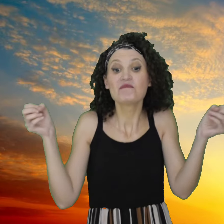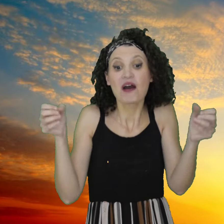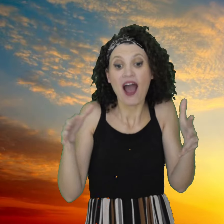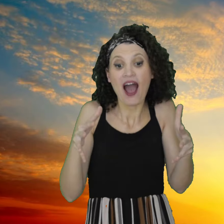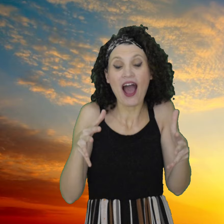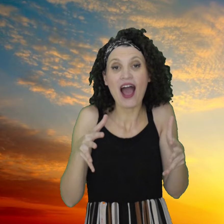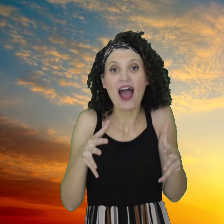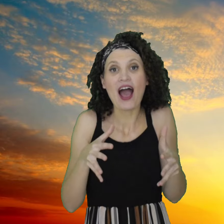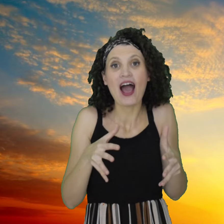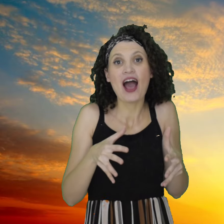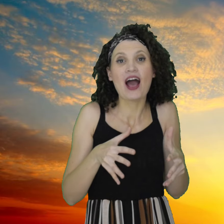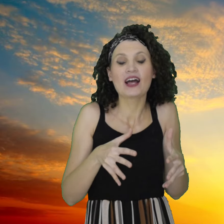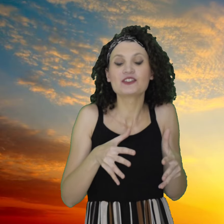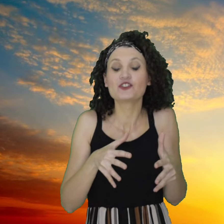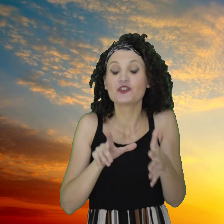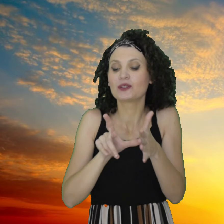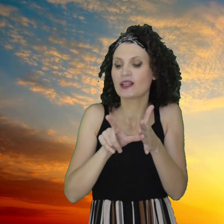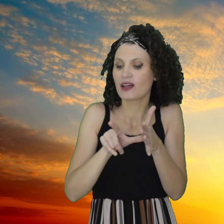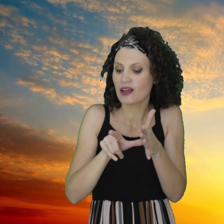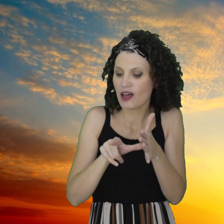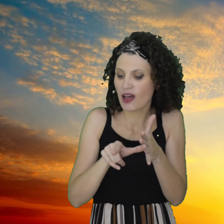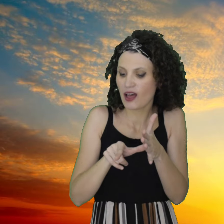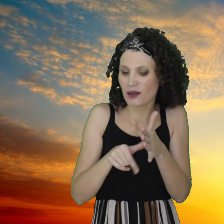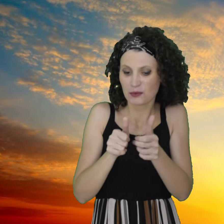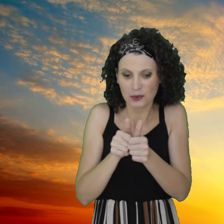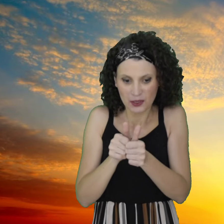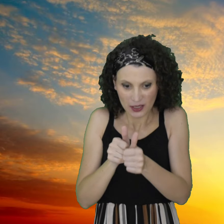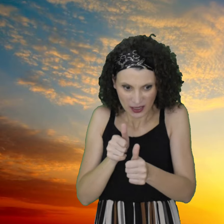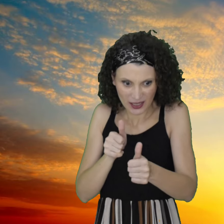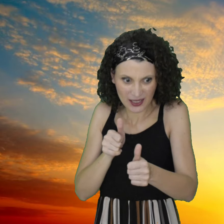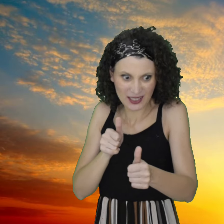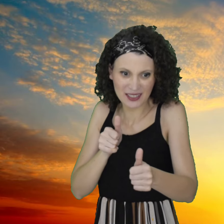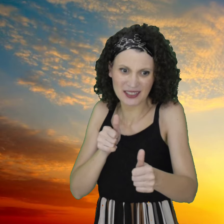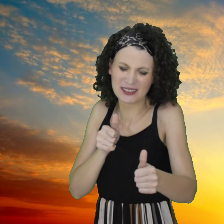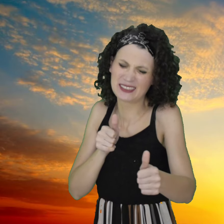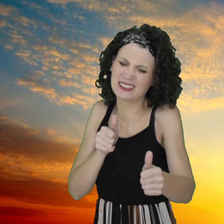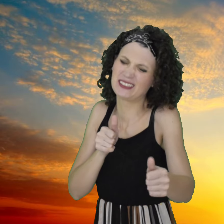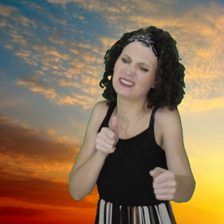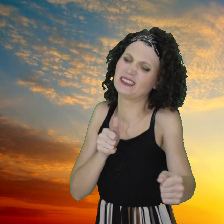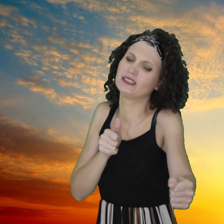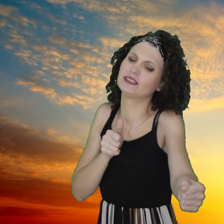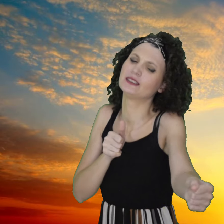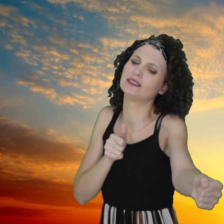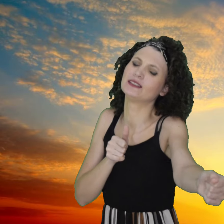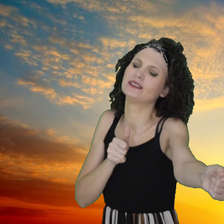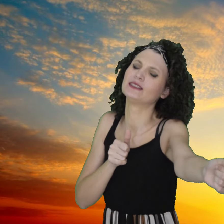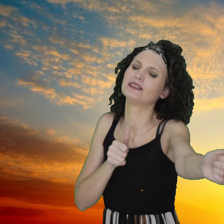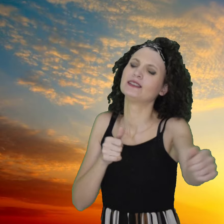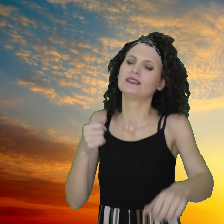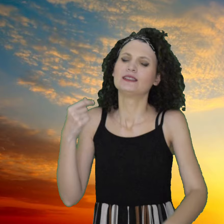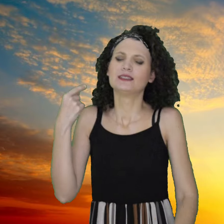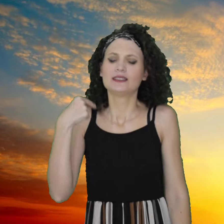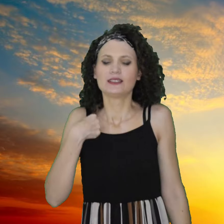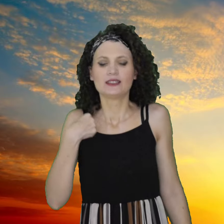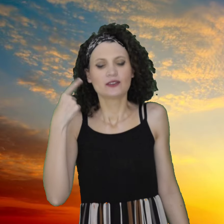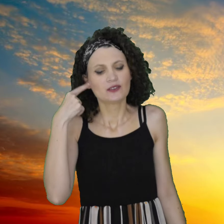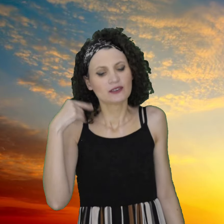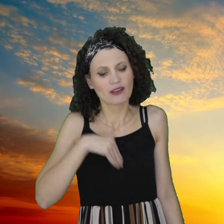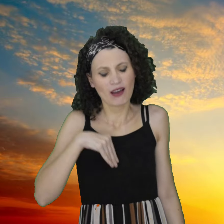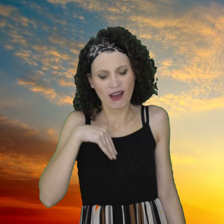Maledetto tempo che ti dà e poi ti porta via Io che mi